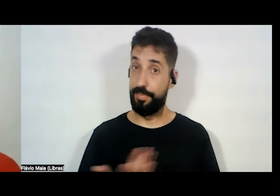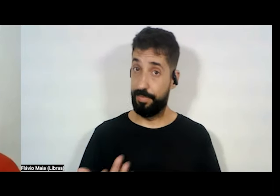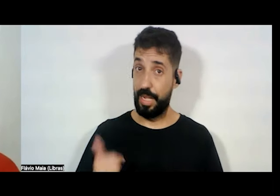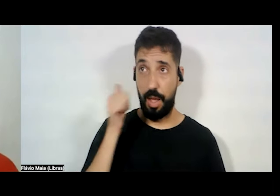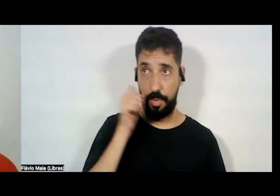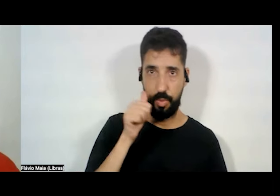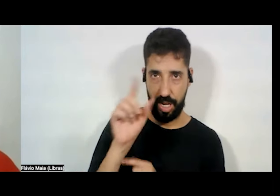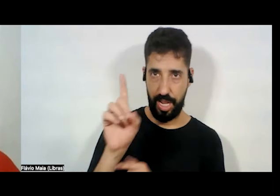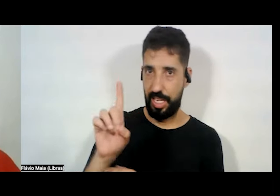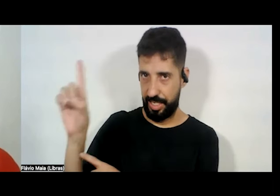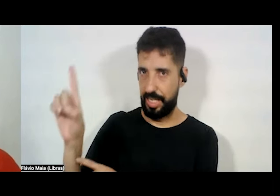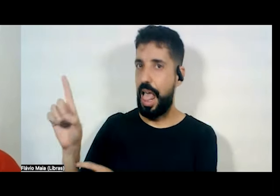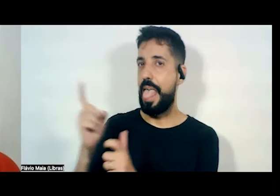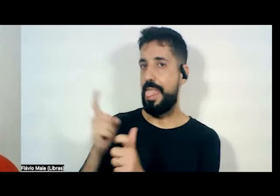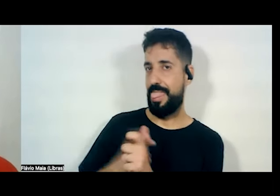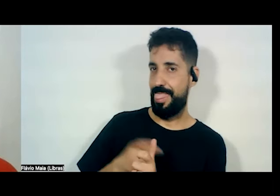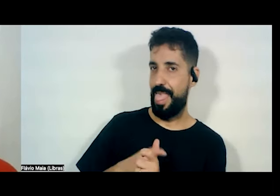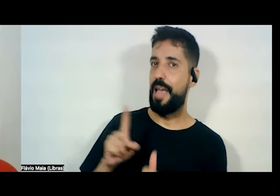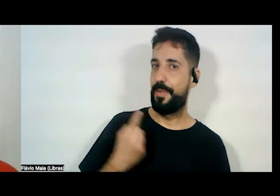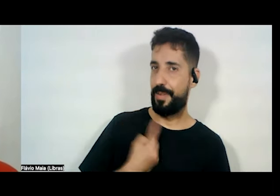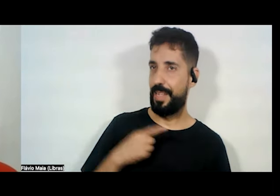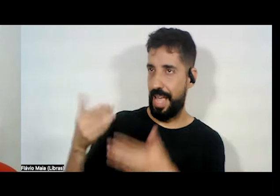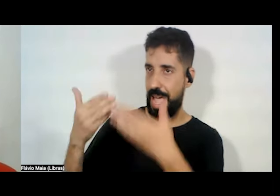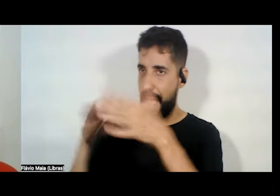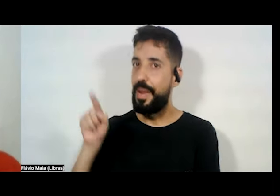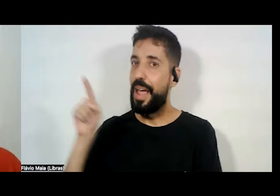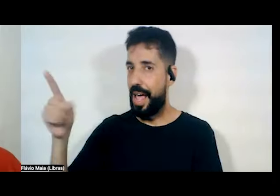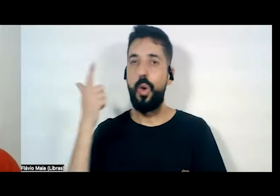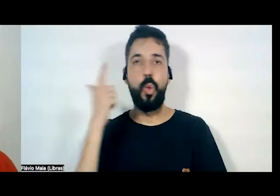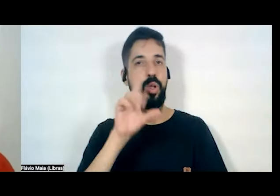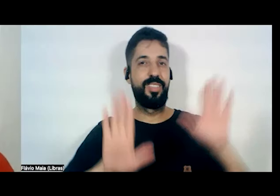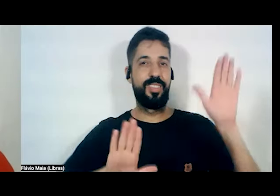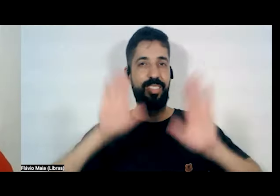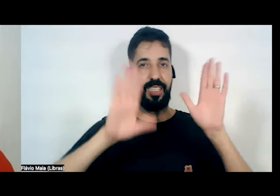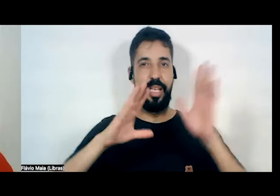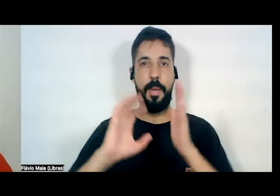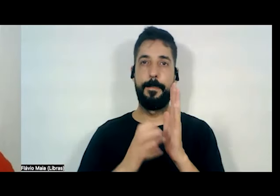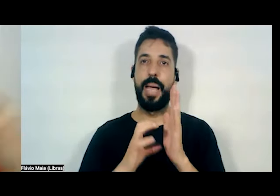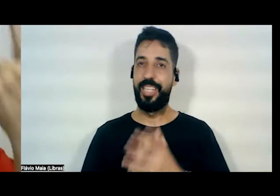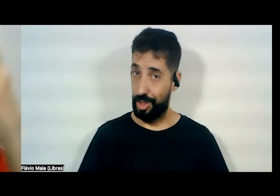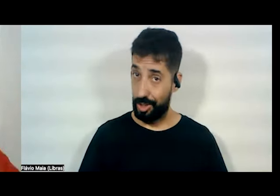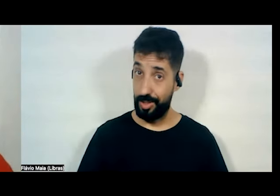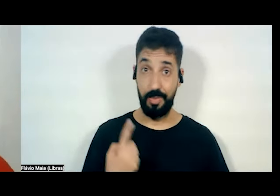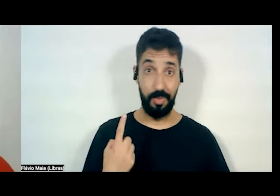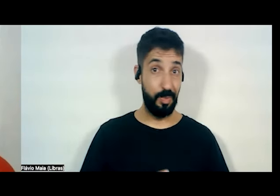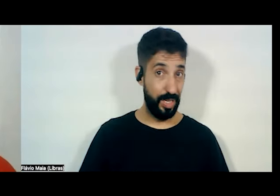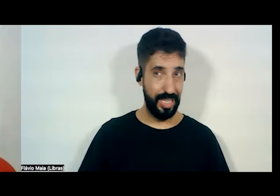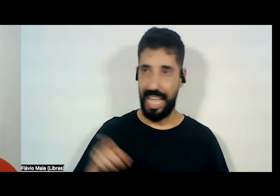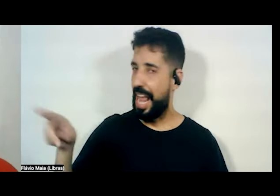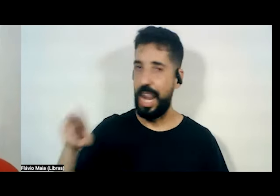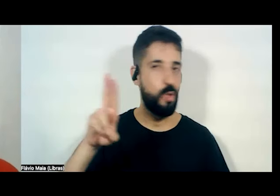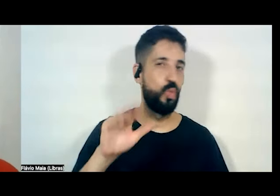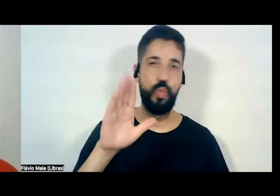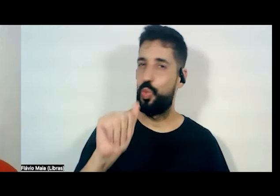nos devem essa para elas também se elegerem dos seus partidos porque senão os partidos delas nem vão dar a vaga.